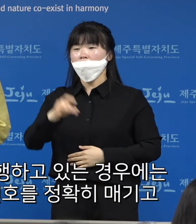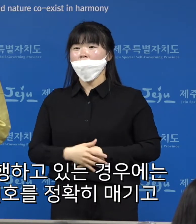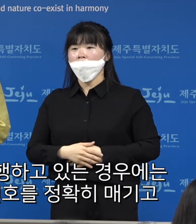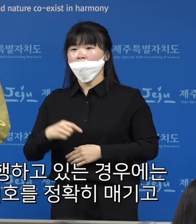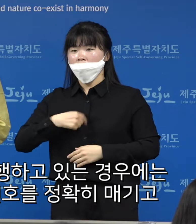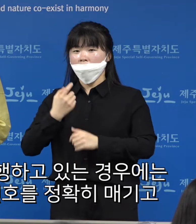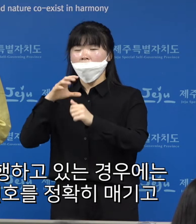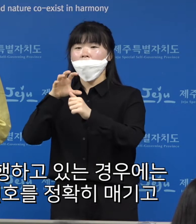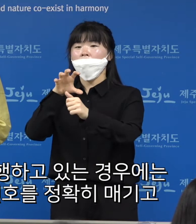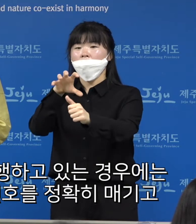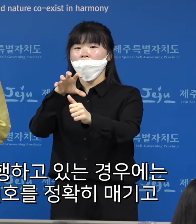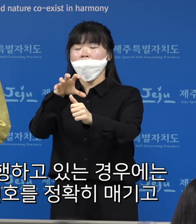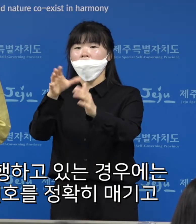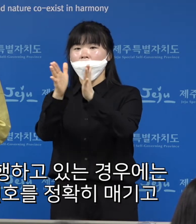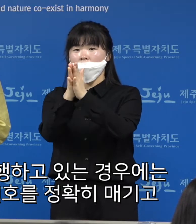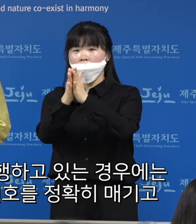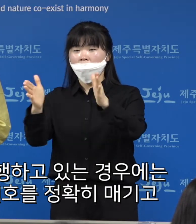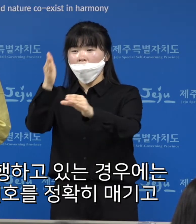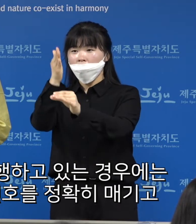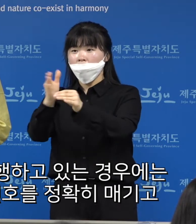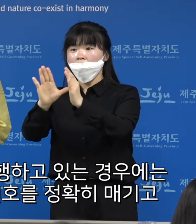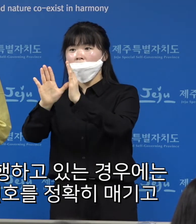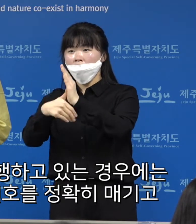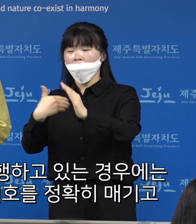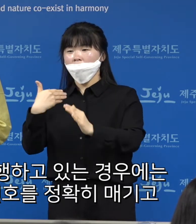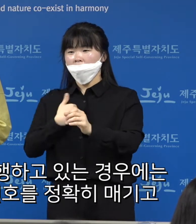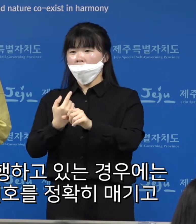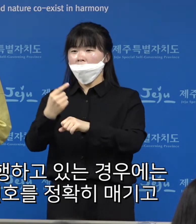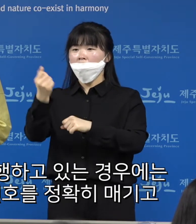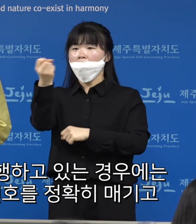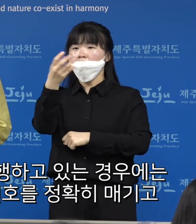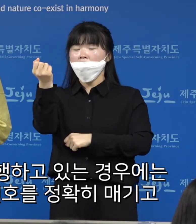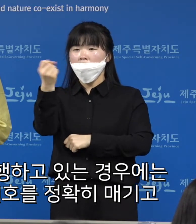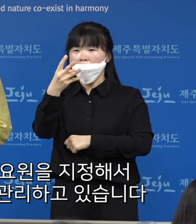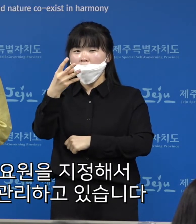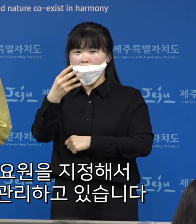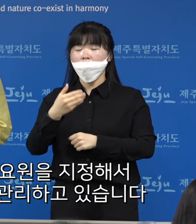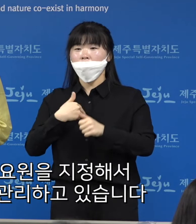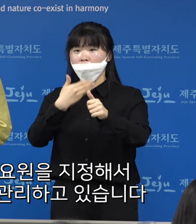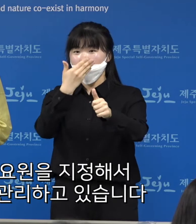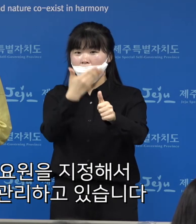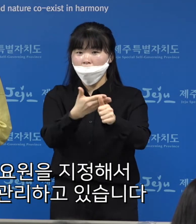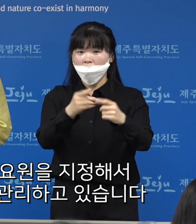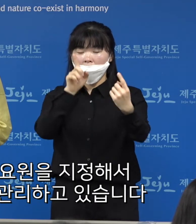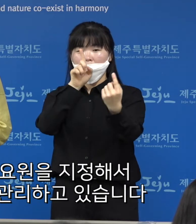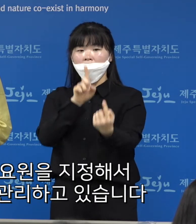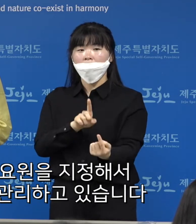자가격리를 시행하고 있는 경우에는 저희가 일련번호를 정확히 매기고 1대1